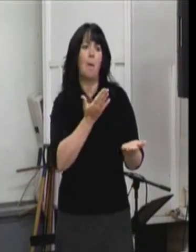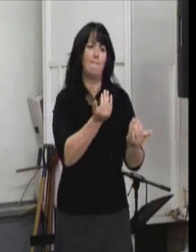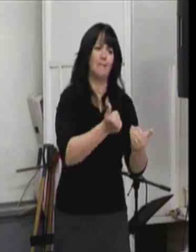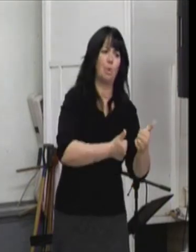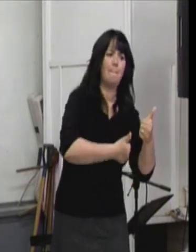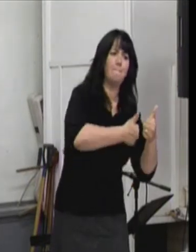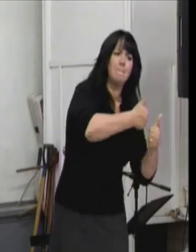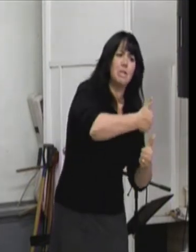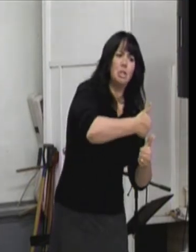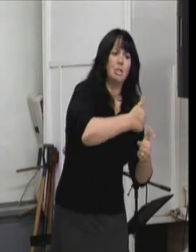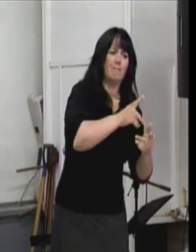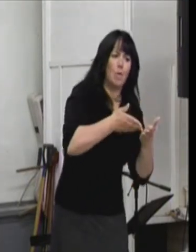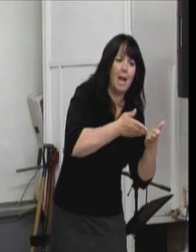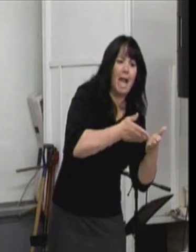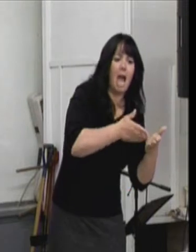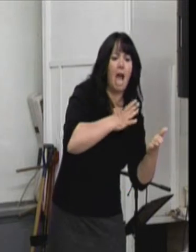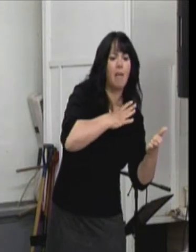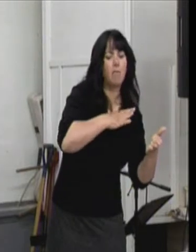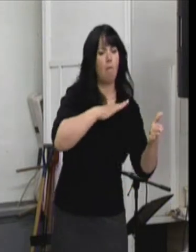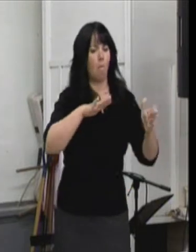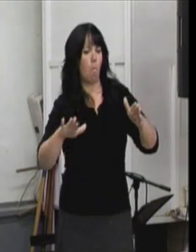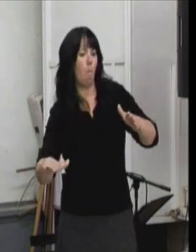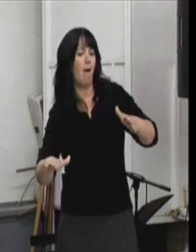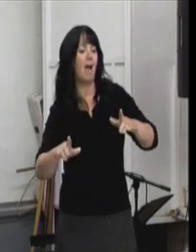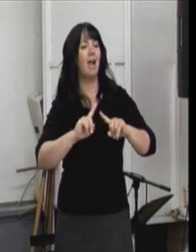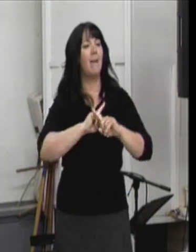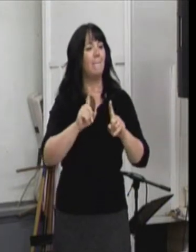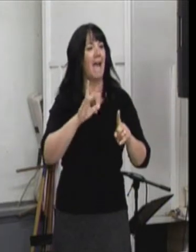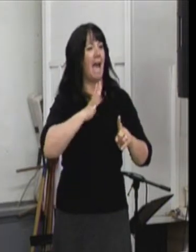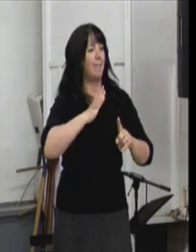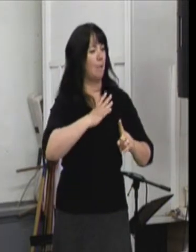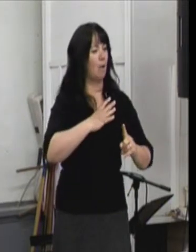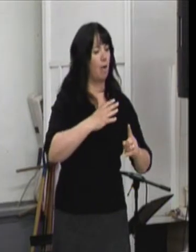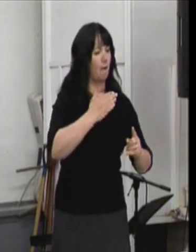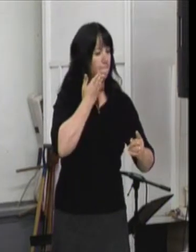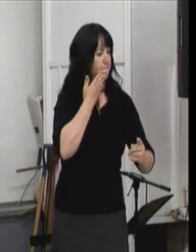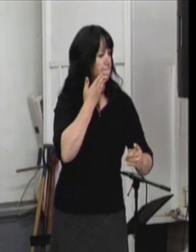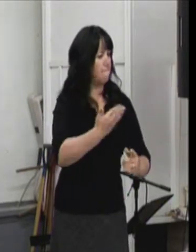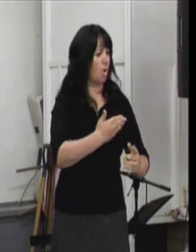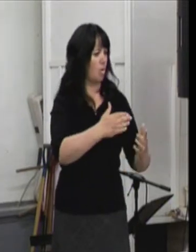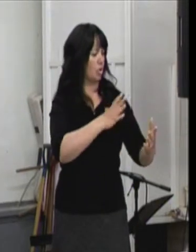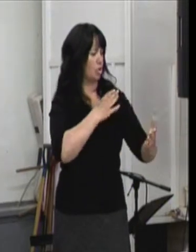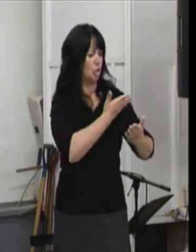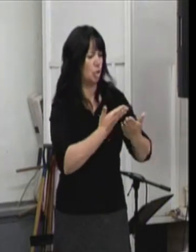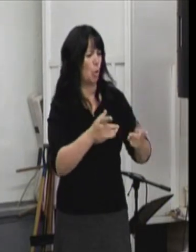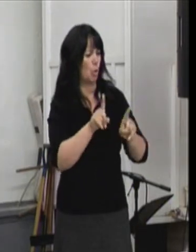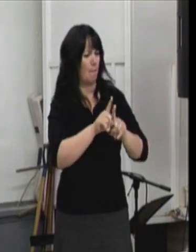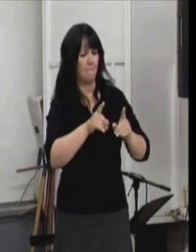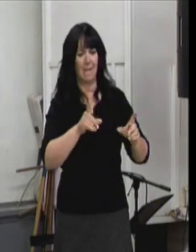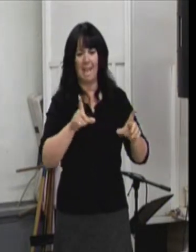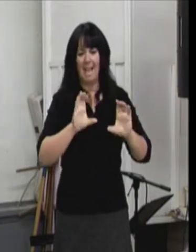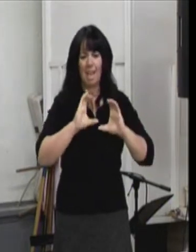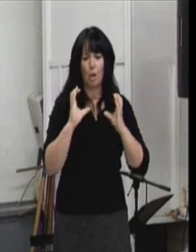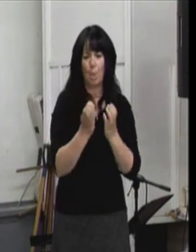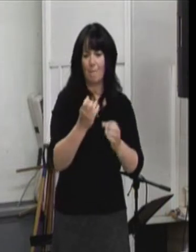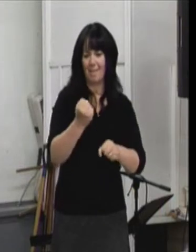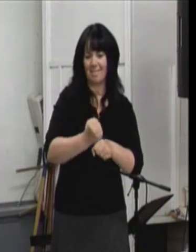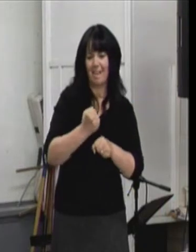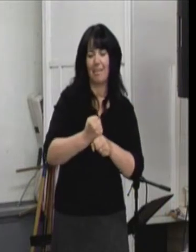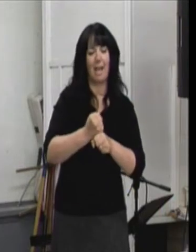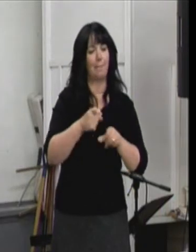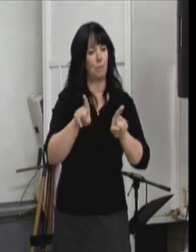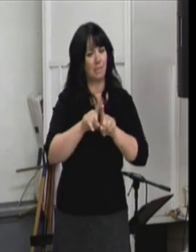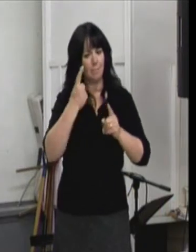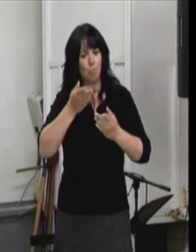mais ils ont des aptitudes. Puis quand on peut aller chercher les aptitudes de chacun, ça fait une équipe de travail. Puis ça fait une